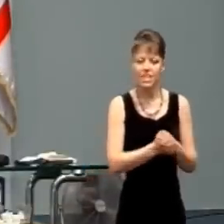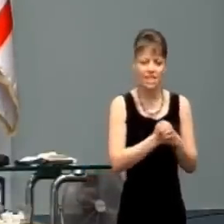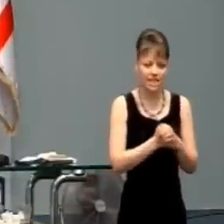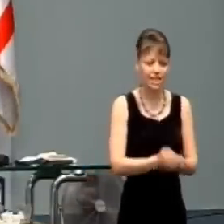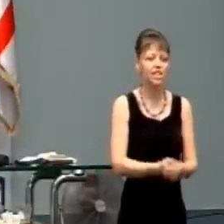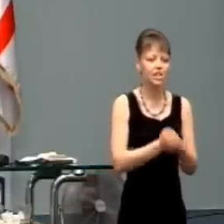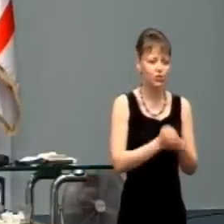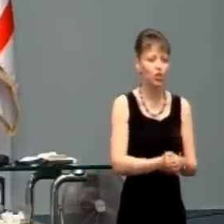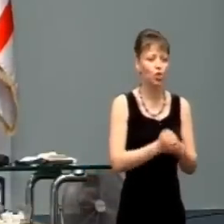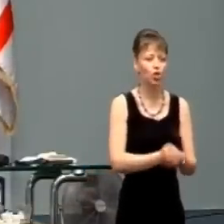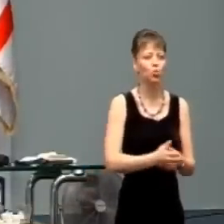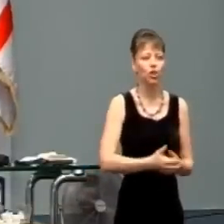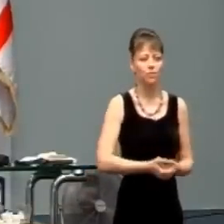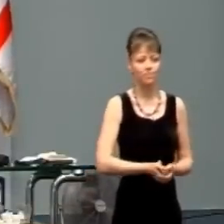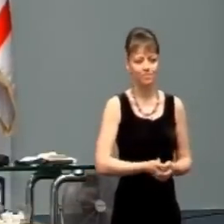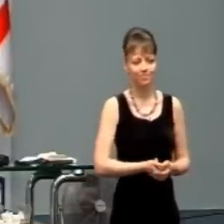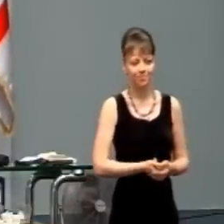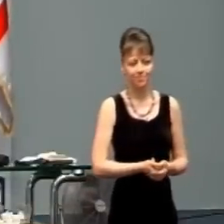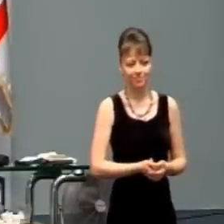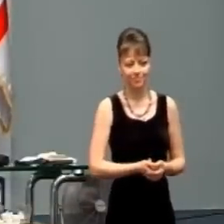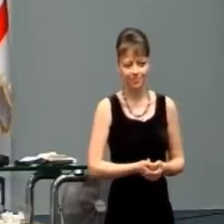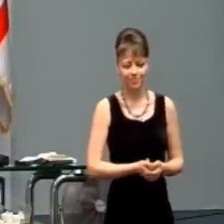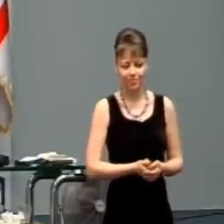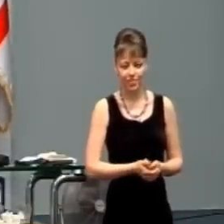Moc Ducha Svetého.